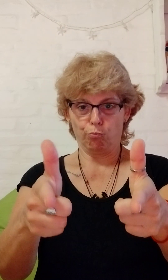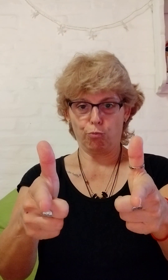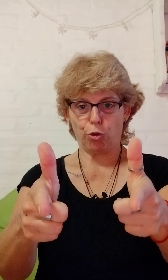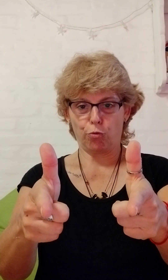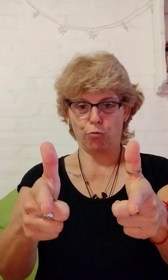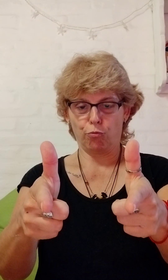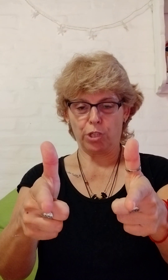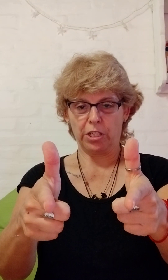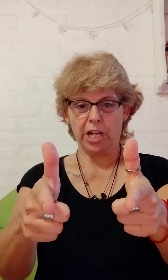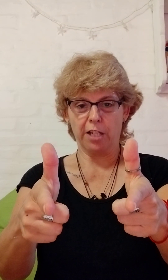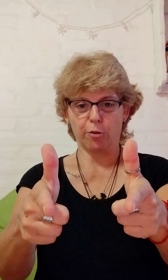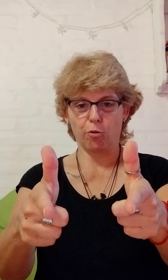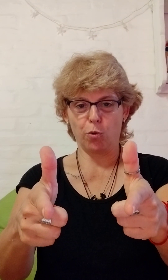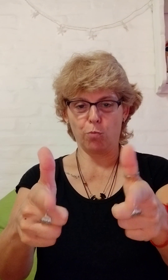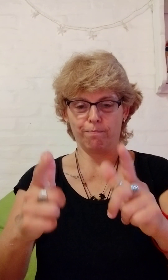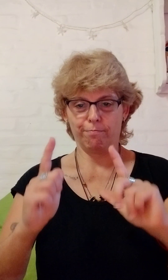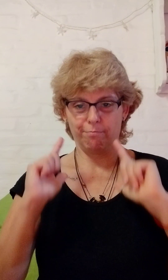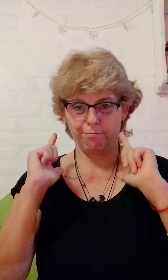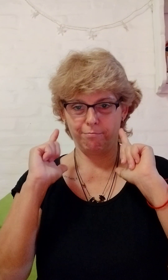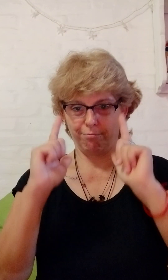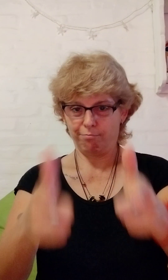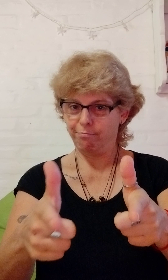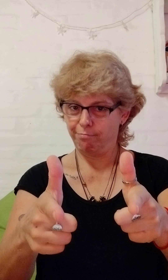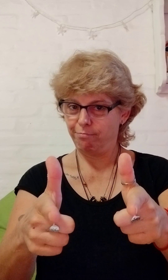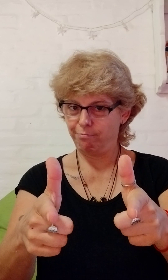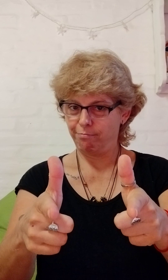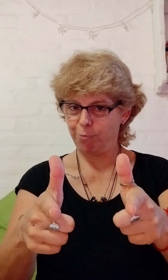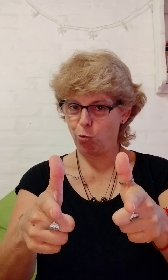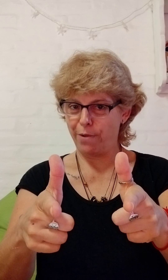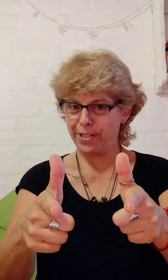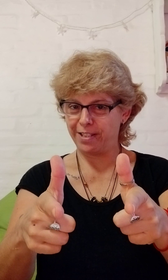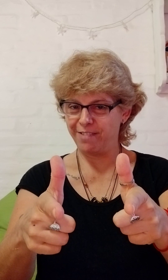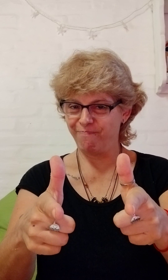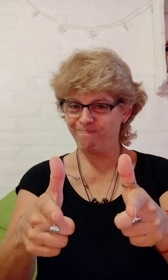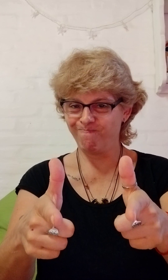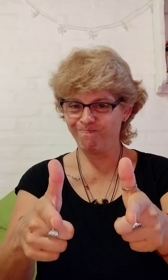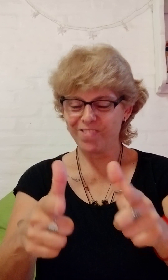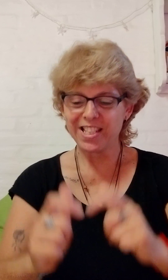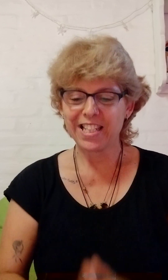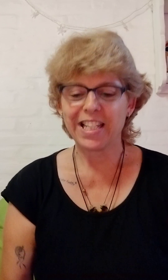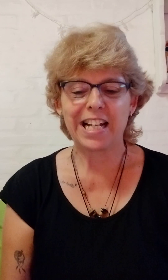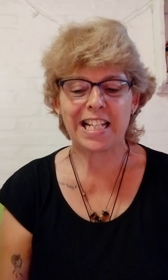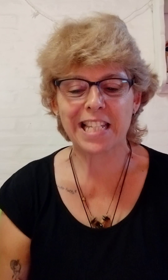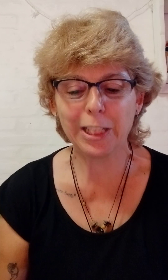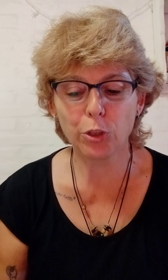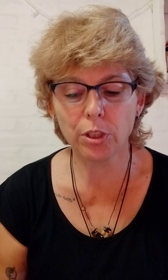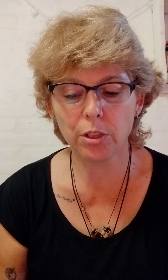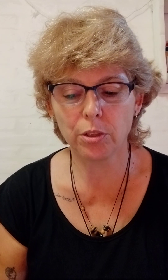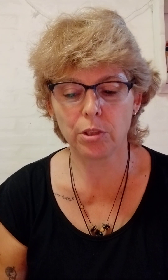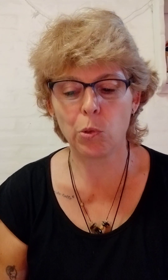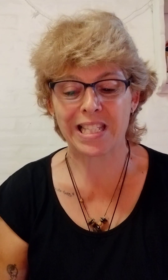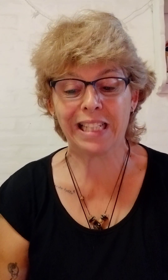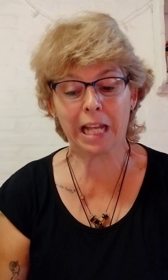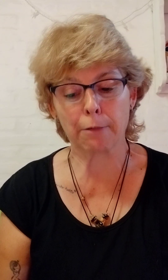¿Qué será esto? Una vez. Asalto. O asaltar.